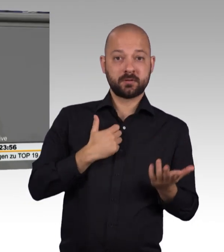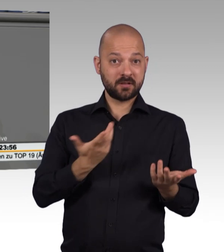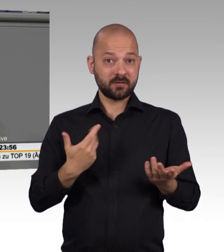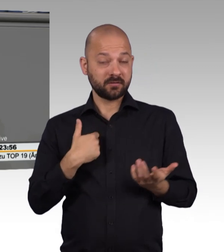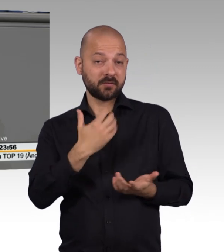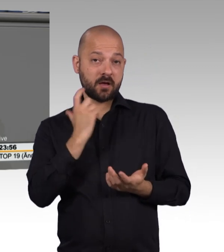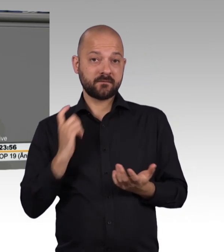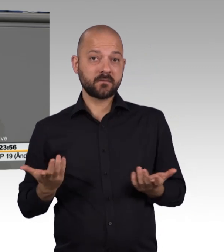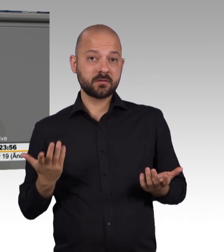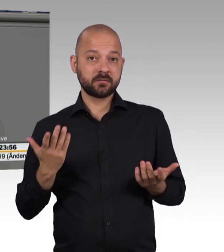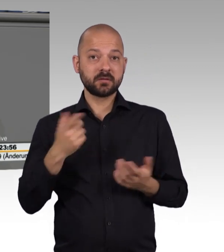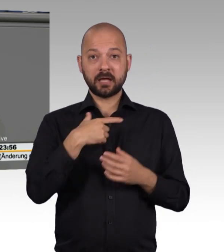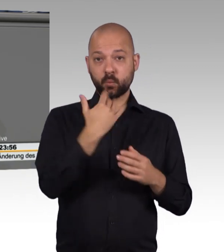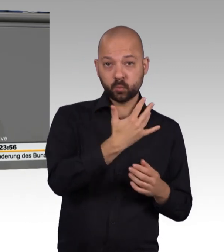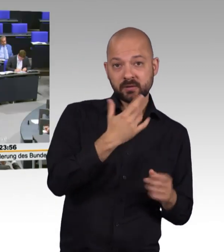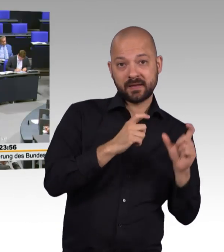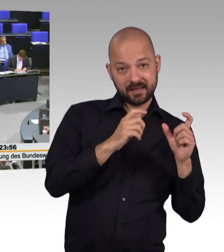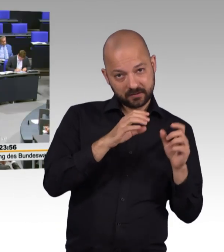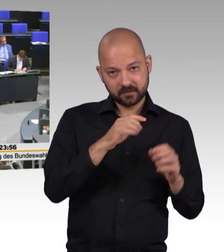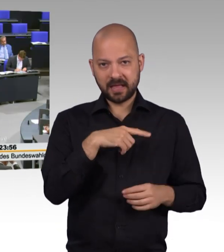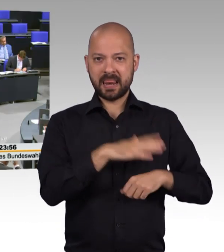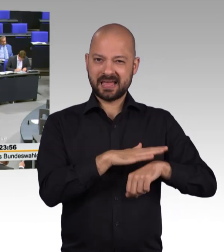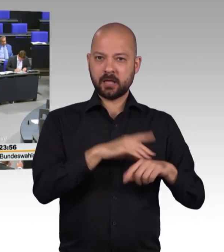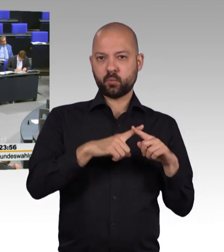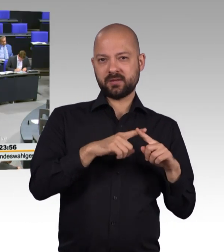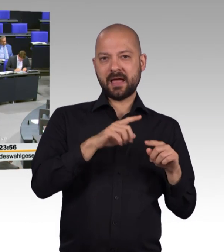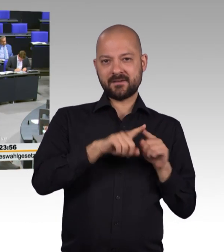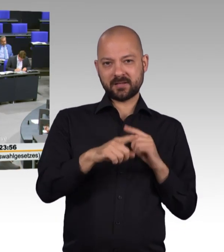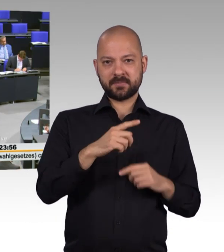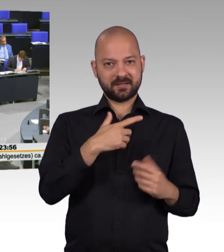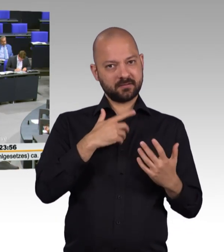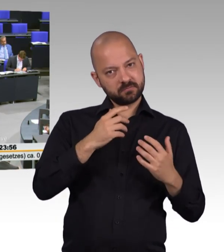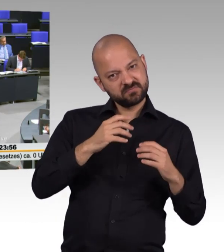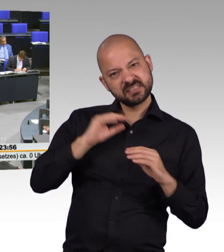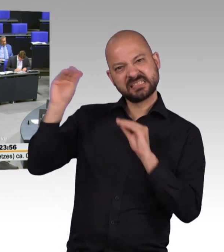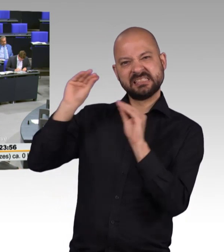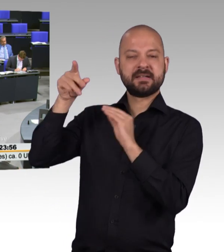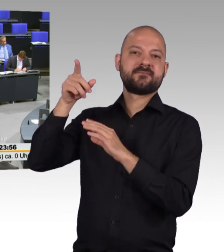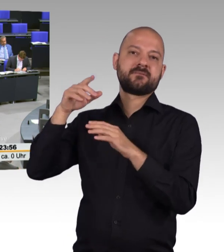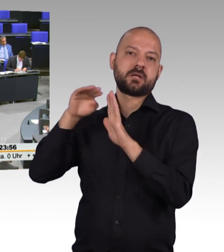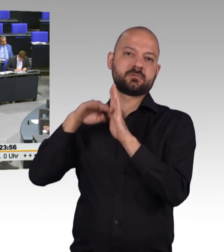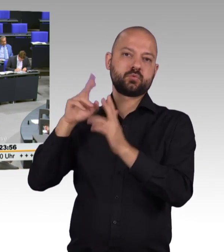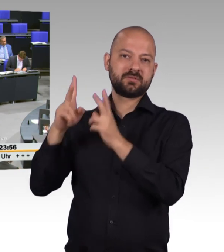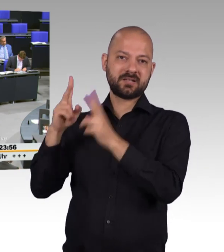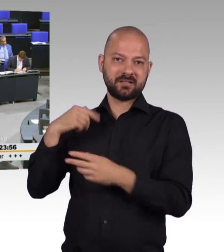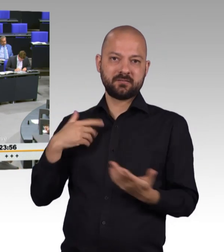nicht gemeinsam vor das Verfassungsgericht gezogen wären, dann hätten die Menschen am 26. Mai kein